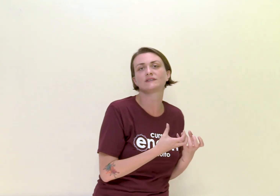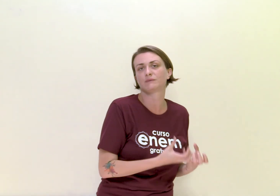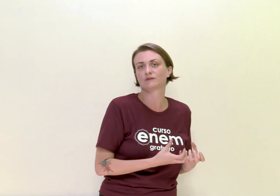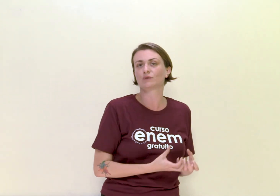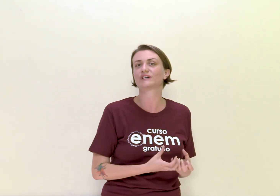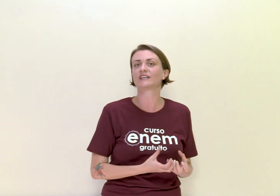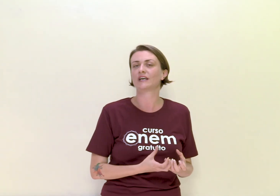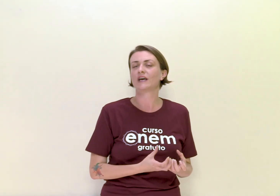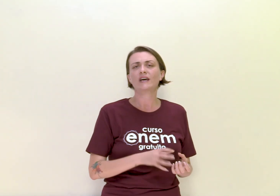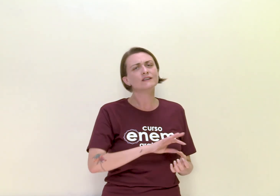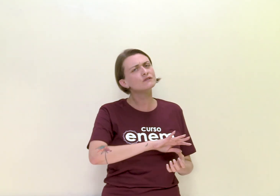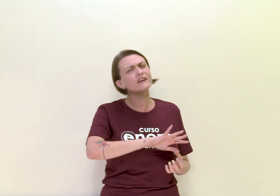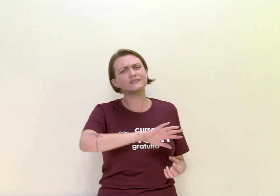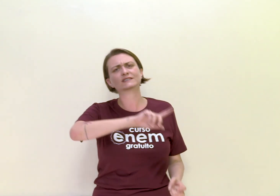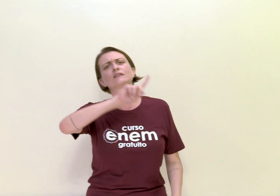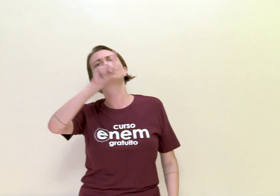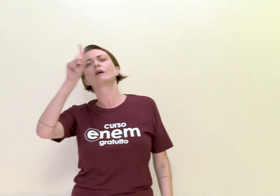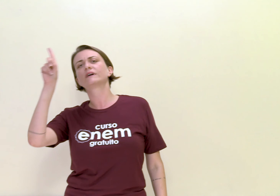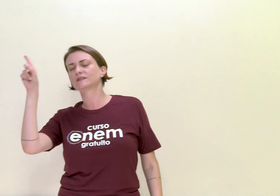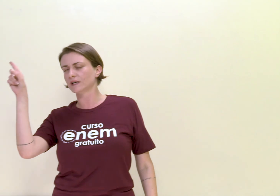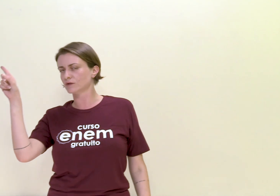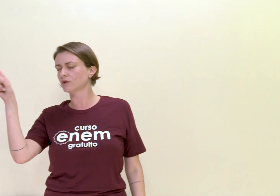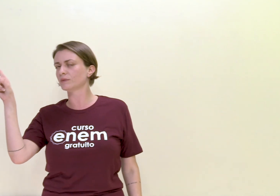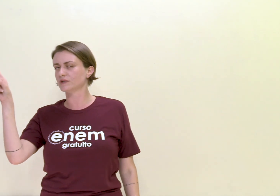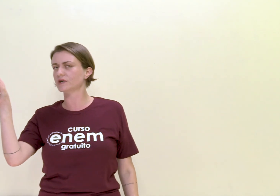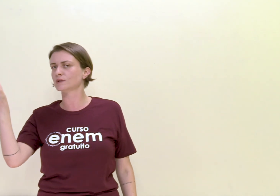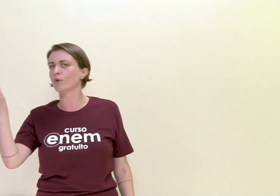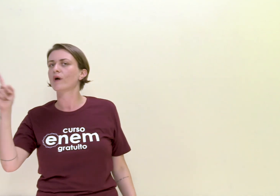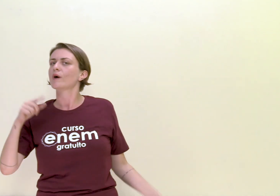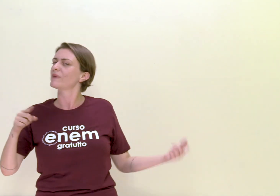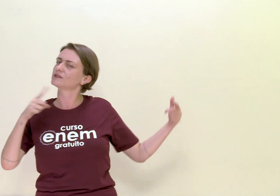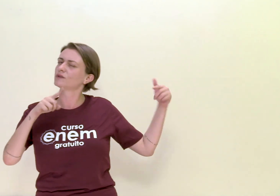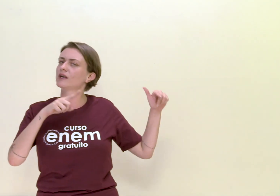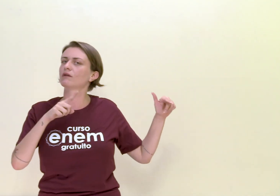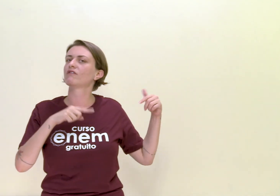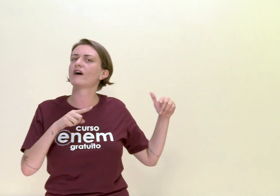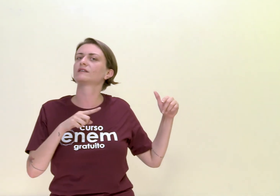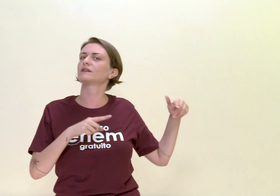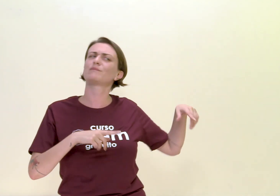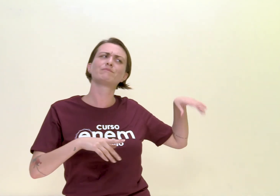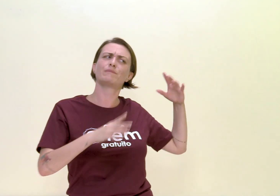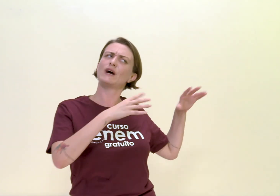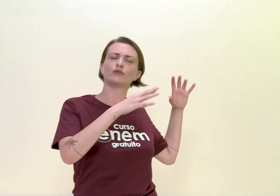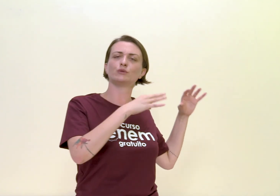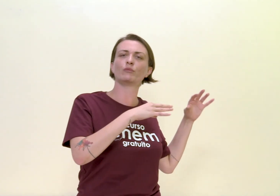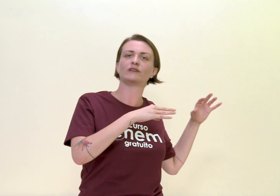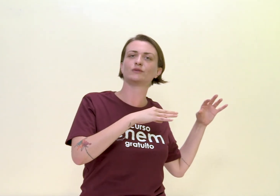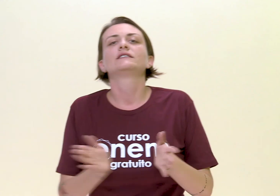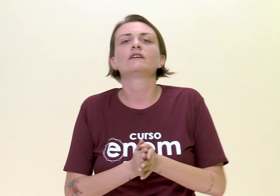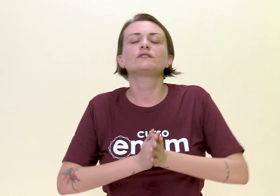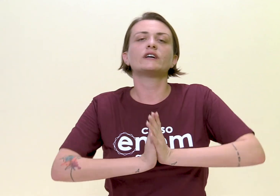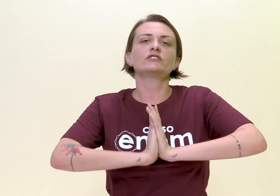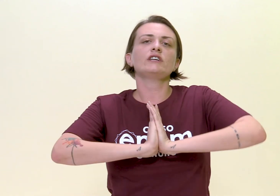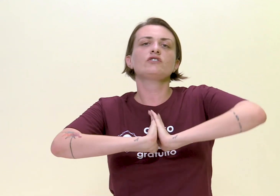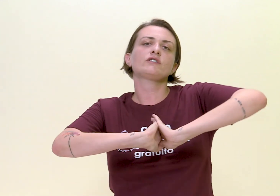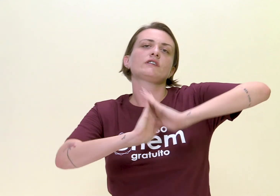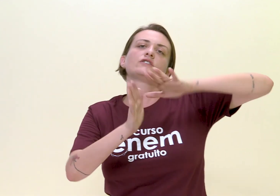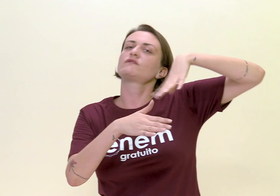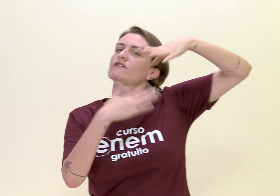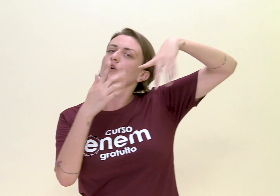essa pessoa daqui. Isso vai se acertuar bastante no romantismo, mas isso aí é conversa para outro momento. Então é isso aí, gente, a gente vai ver o